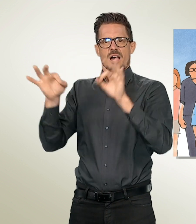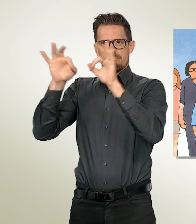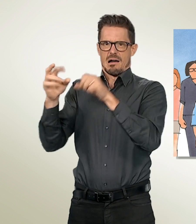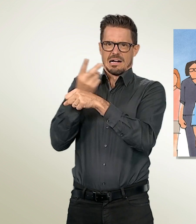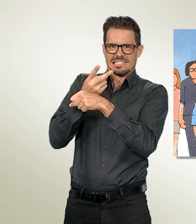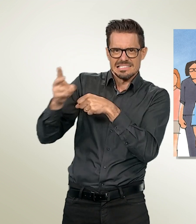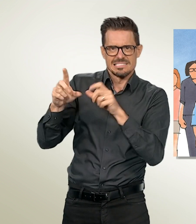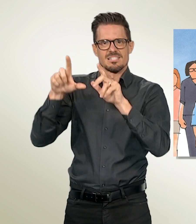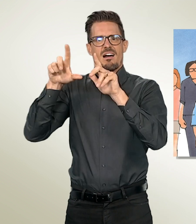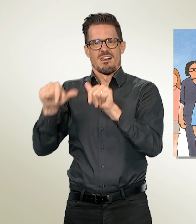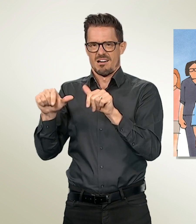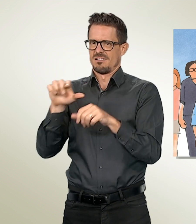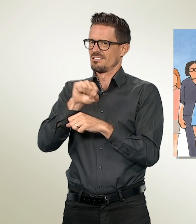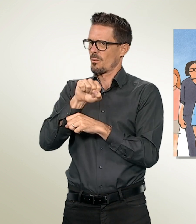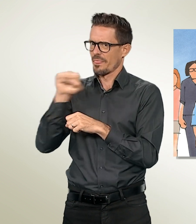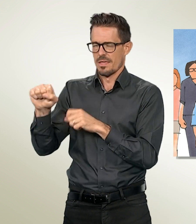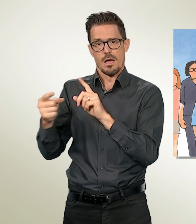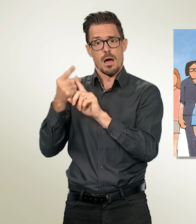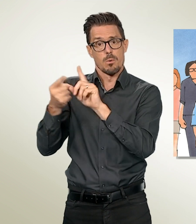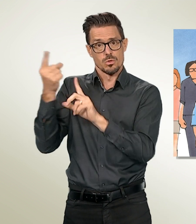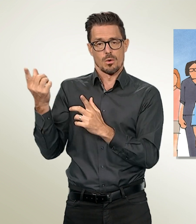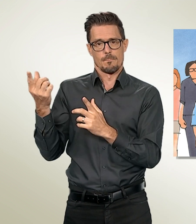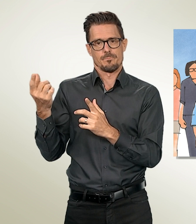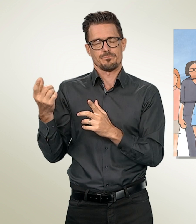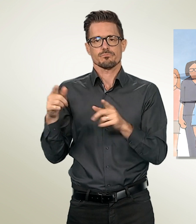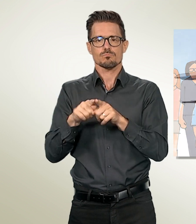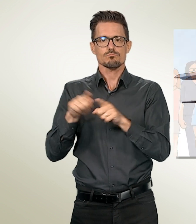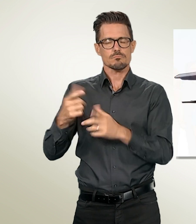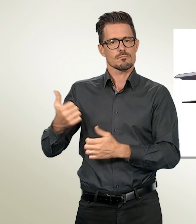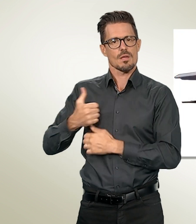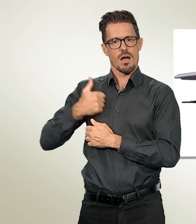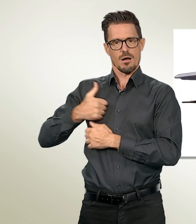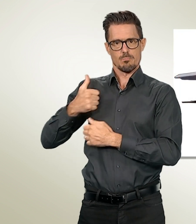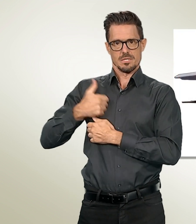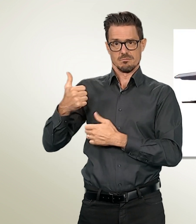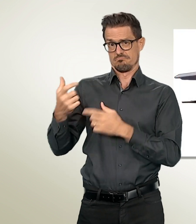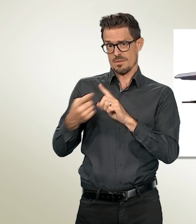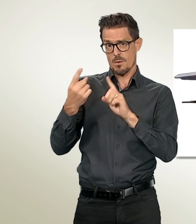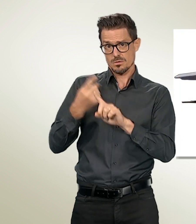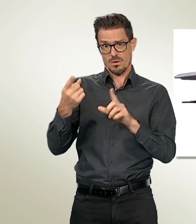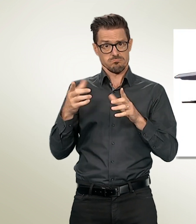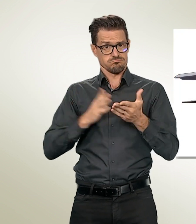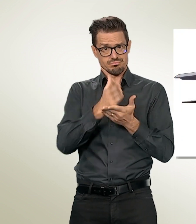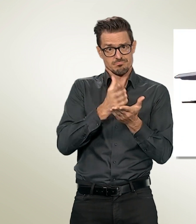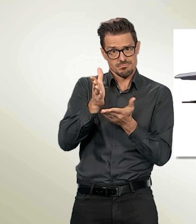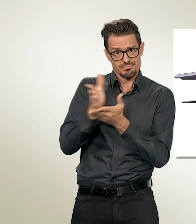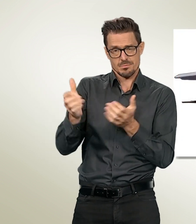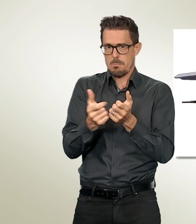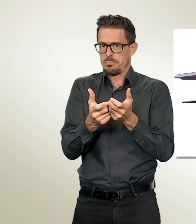pour protéger la population face à diverses menaces. L'armée est un tout. Les forces aériennes sont donc aussi importantes